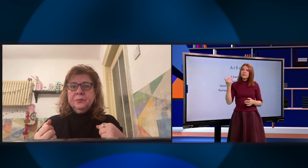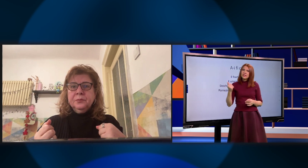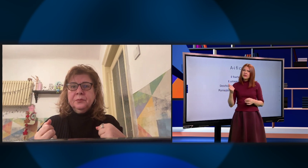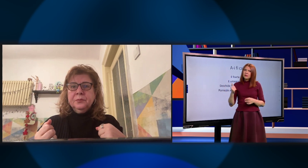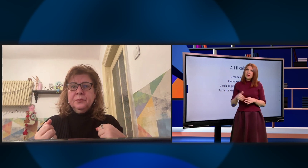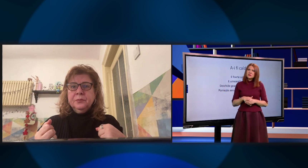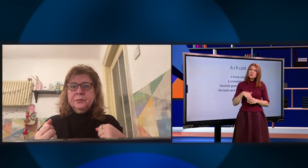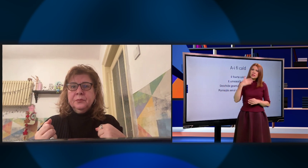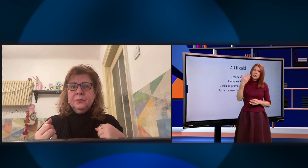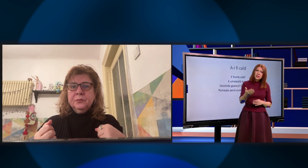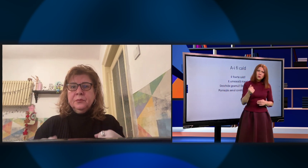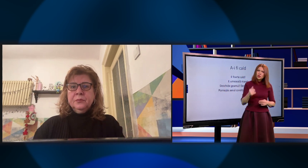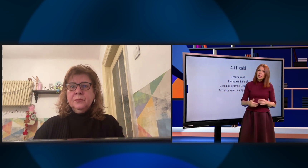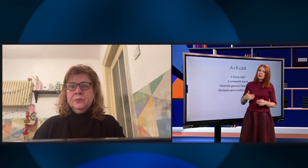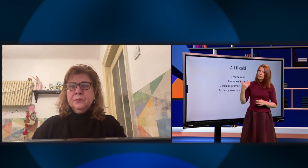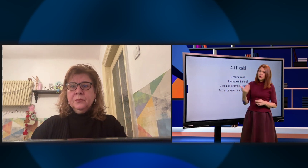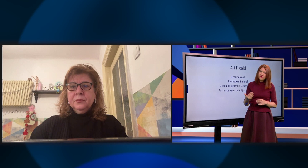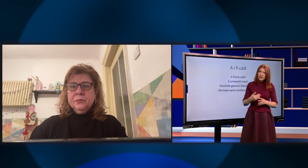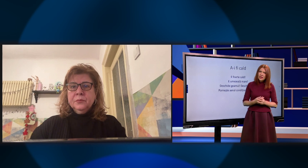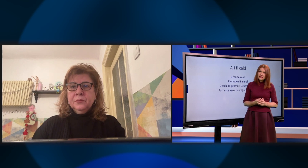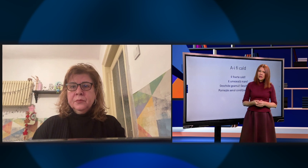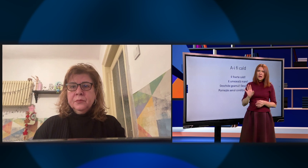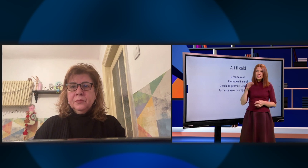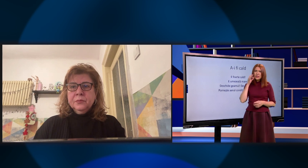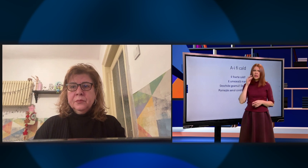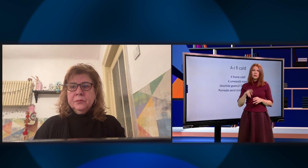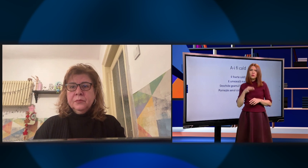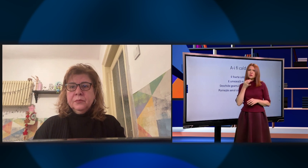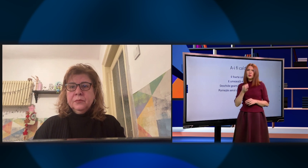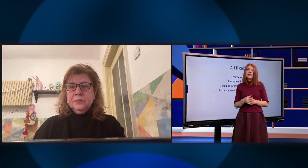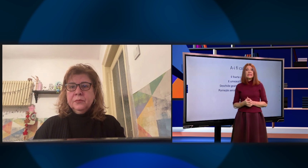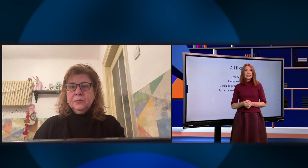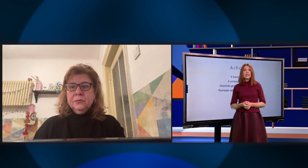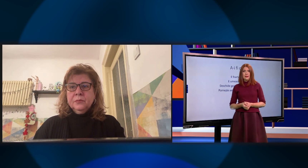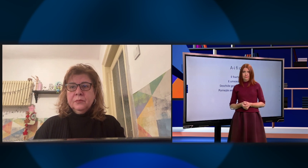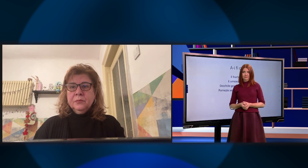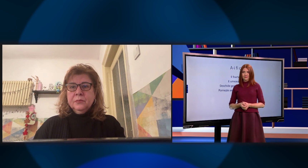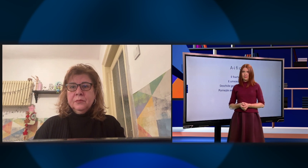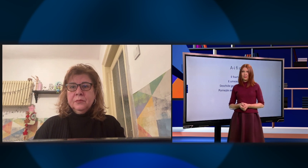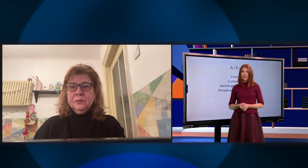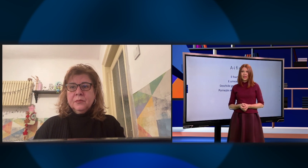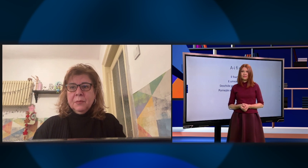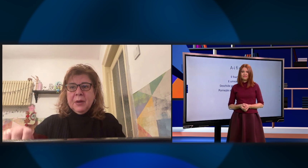Dacă mai devreme am spus închide ușa, închide fereastra, hai să ne gândim cum spui deschide.